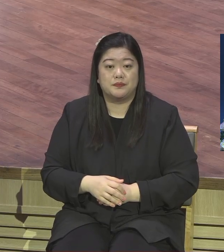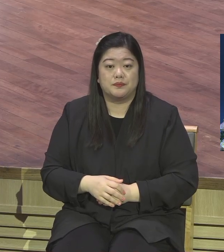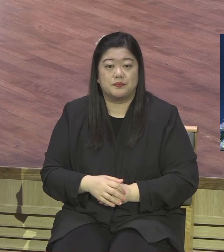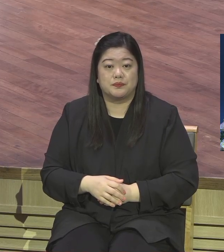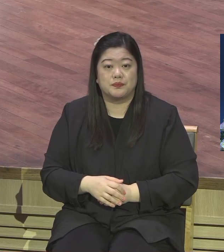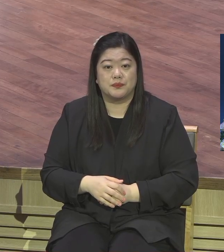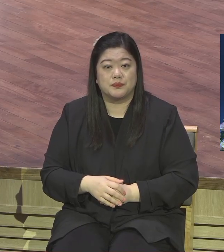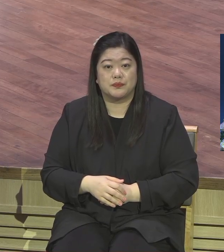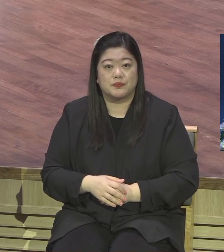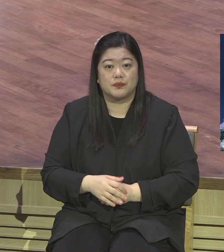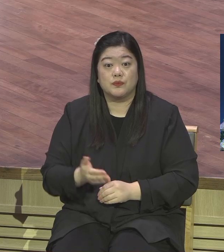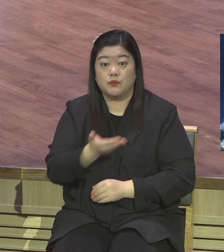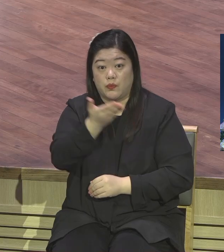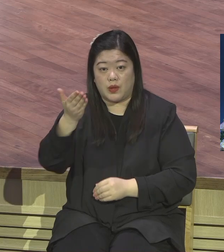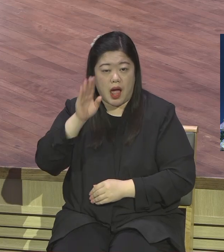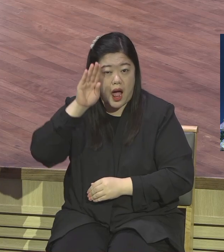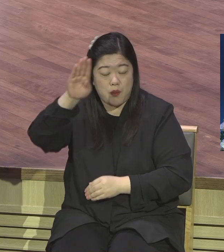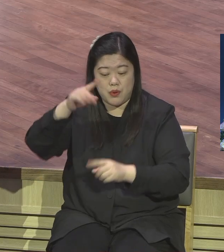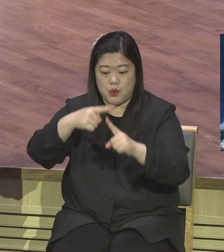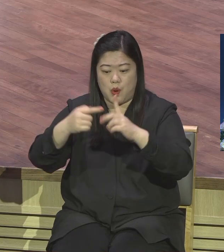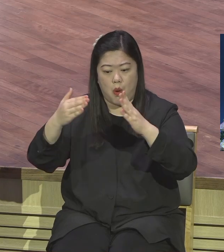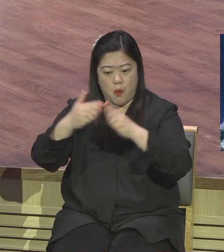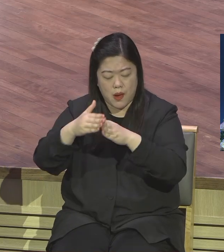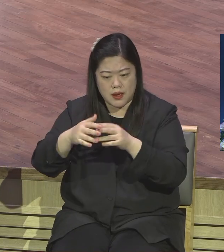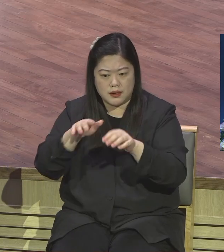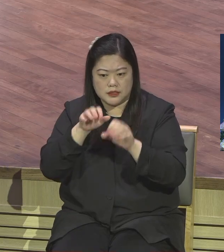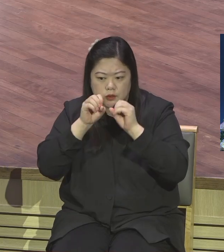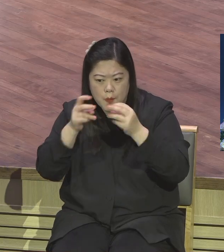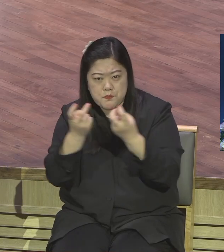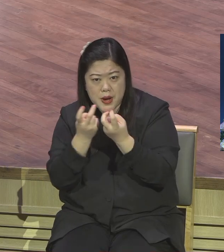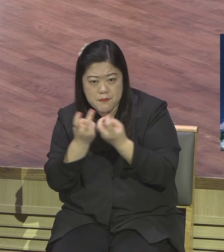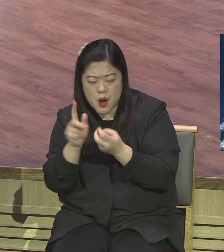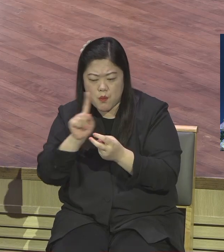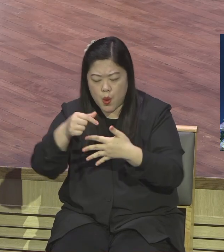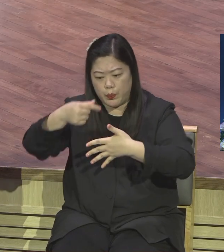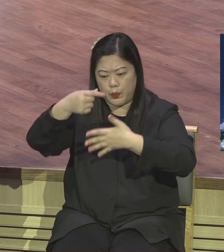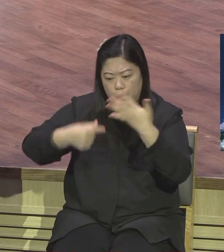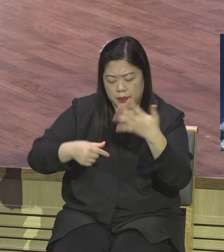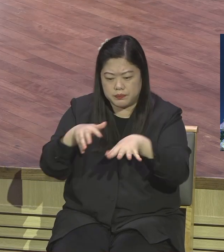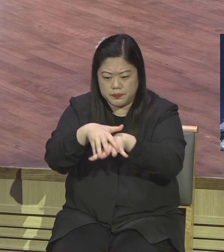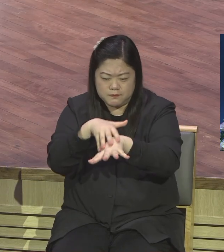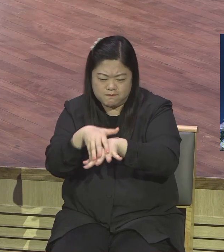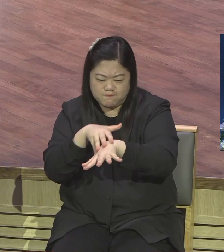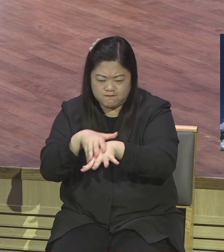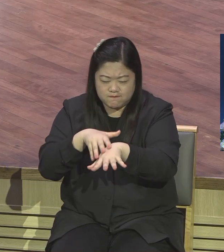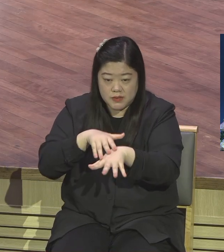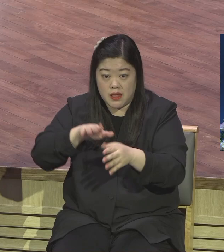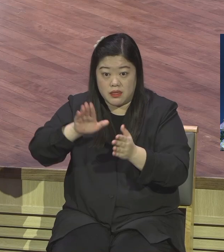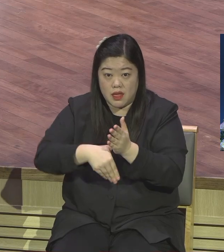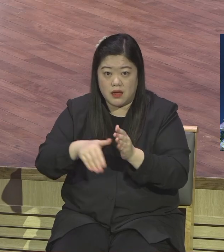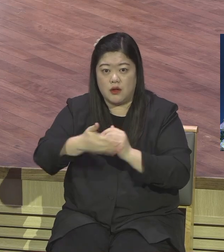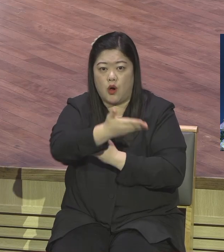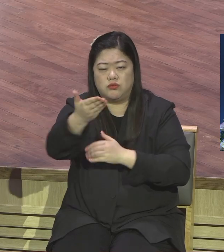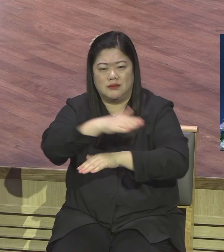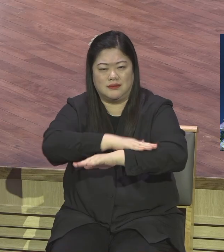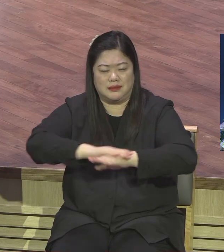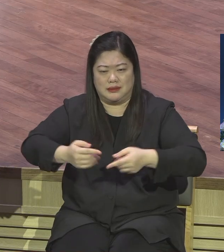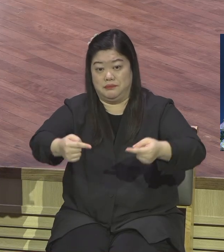교회가 펼쳐나가야 될 시스템을 따라서 이 교회에서 없어서는 안 될 필수 구성원으로 분명한 영적 정체성을 여러분들이